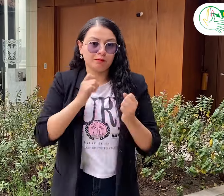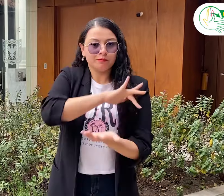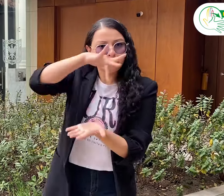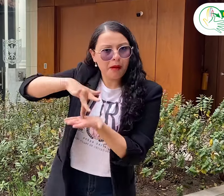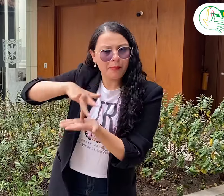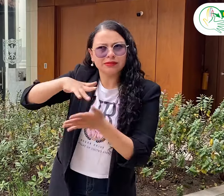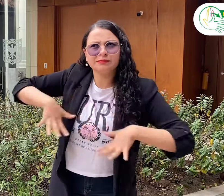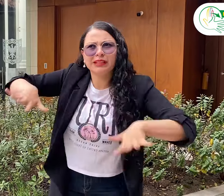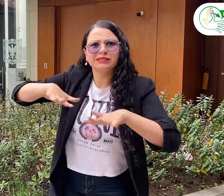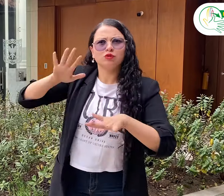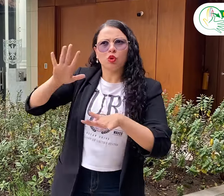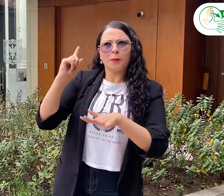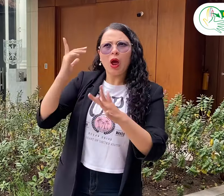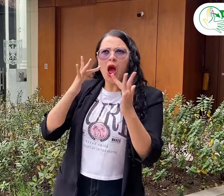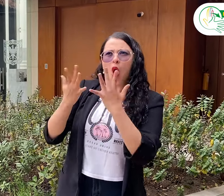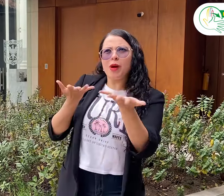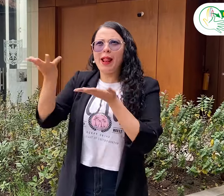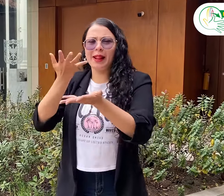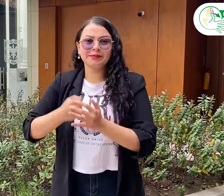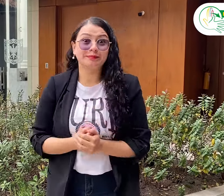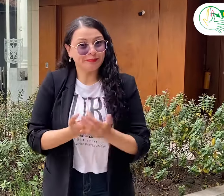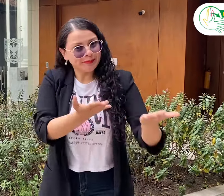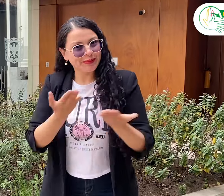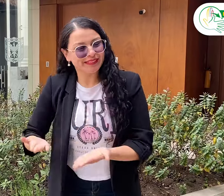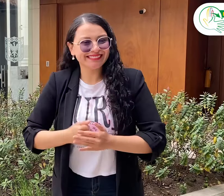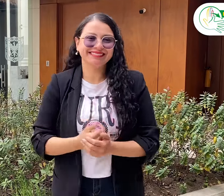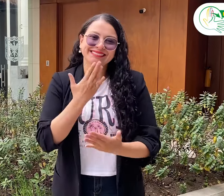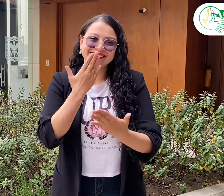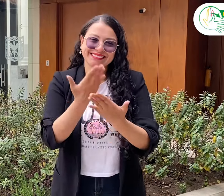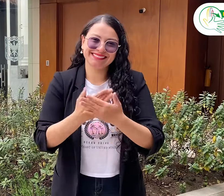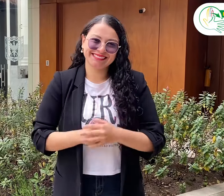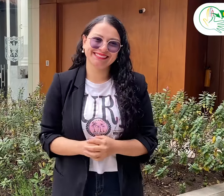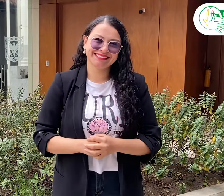comunidad sorda bogotana para que asista a este debate político. Son bienvenidos. Gracias.